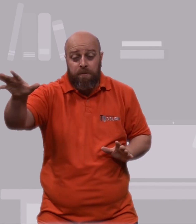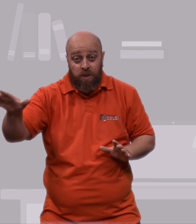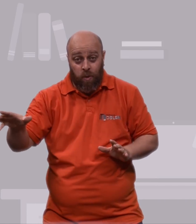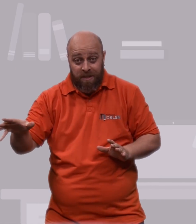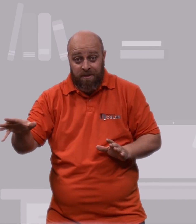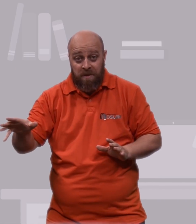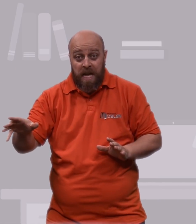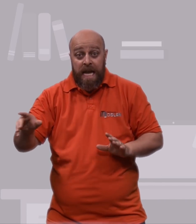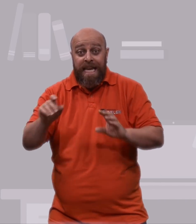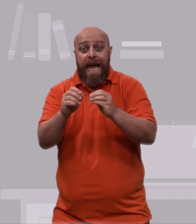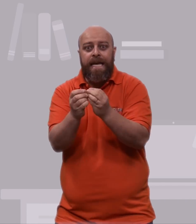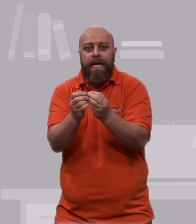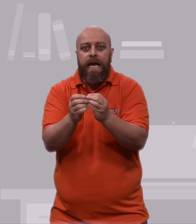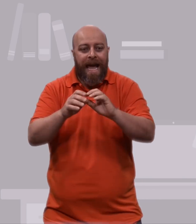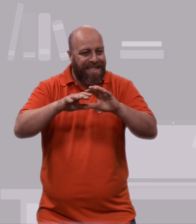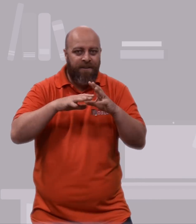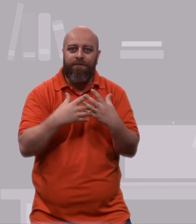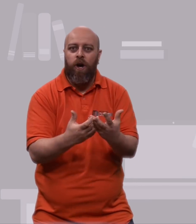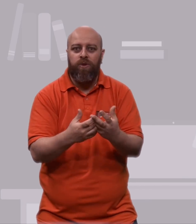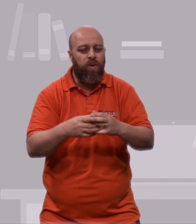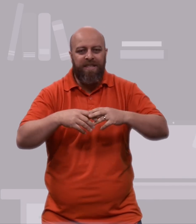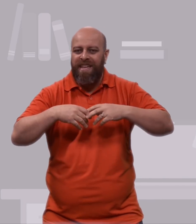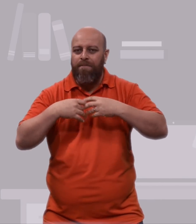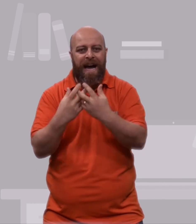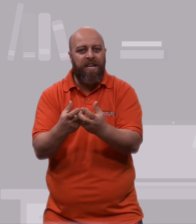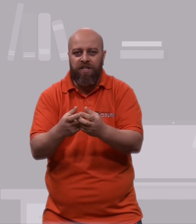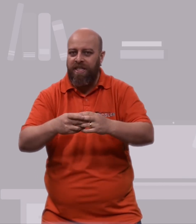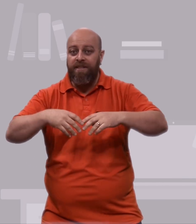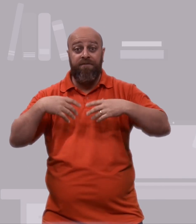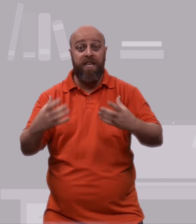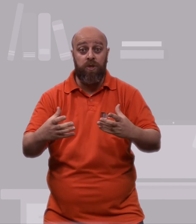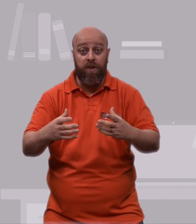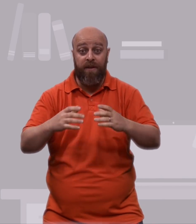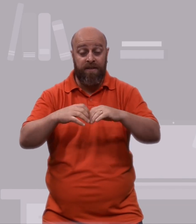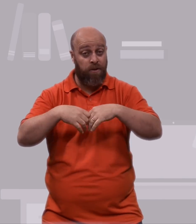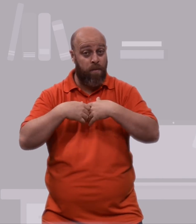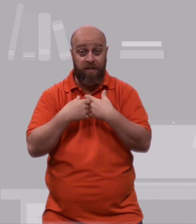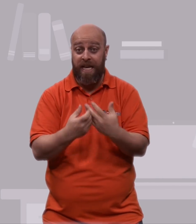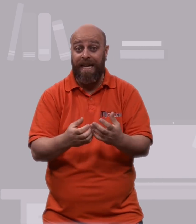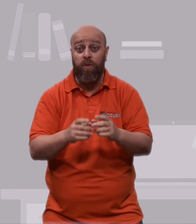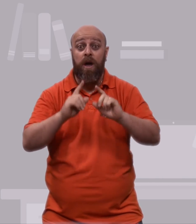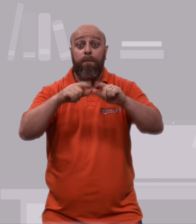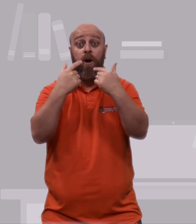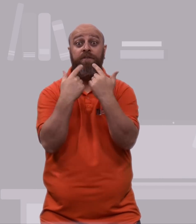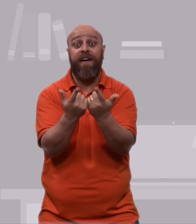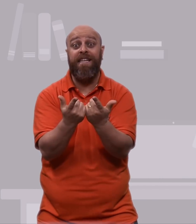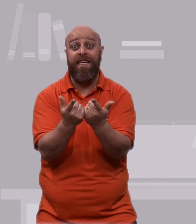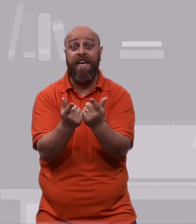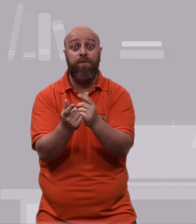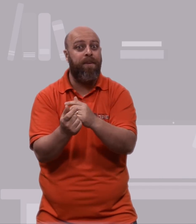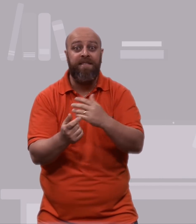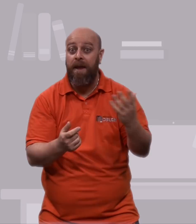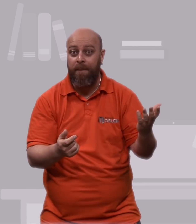pessoas. E aí, essa foto, essa imagem, esse vídeo que vai ser compartilhado, pode ficar na internet pra sempre.